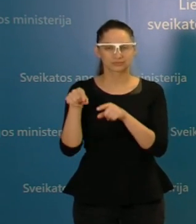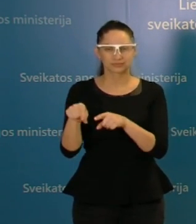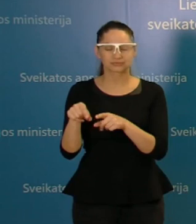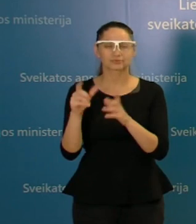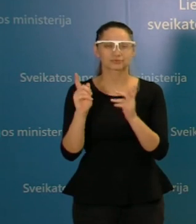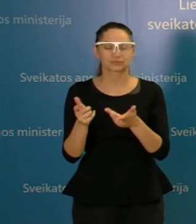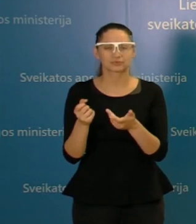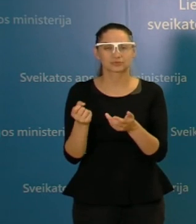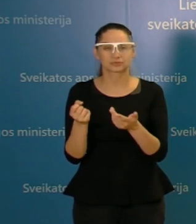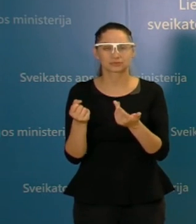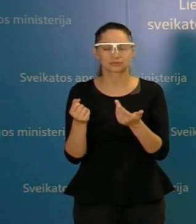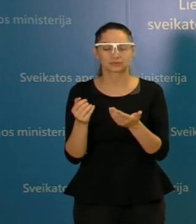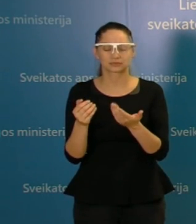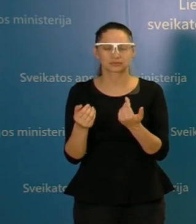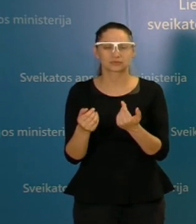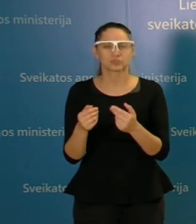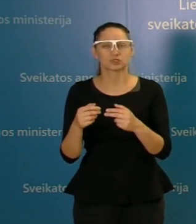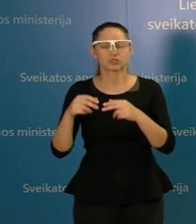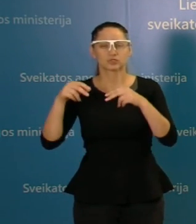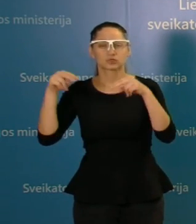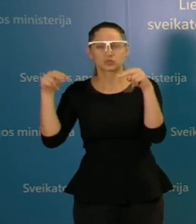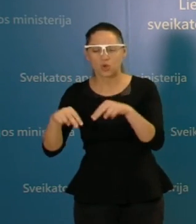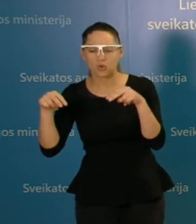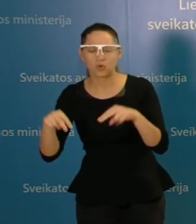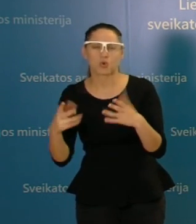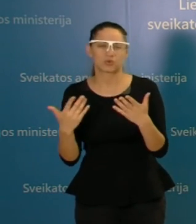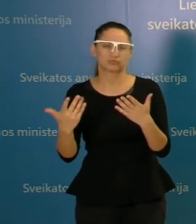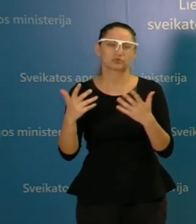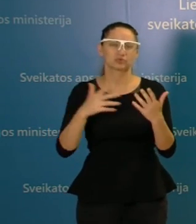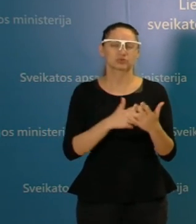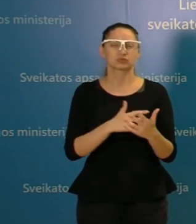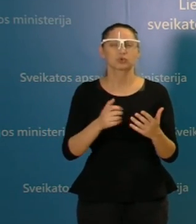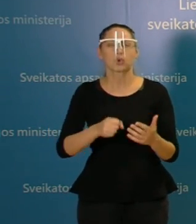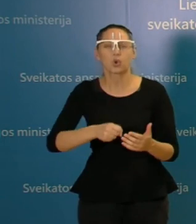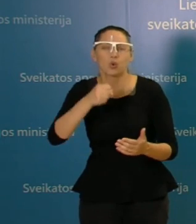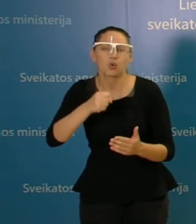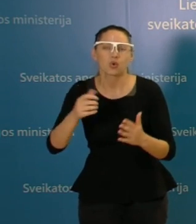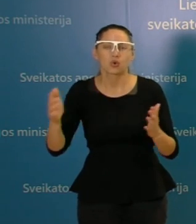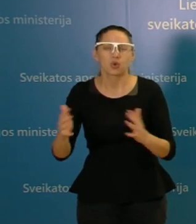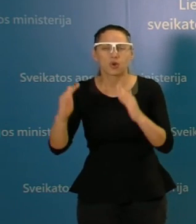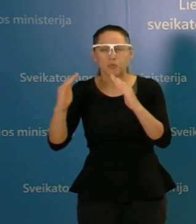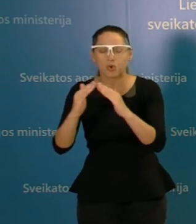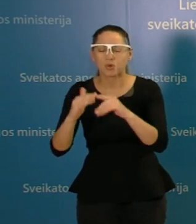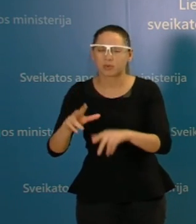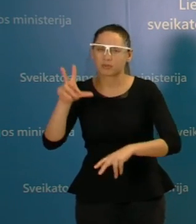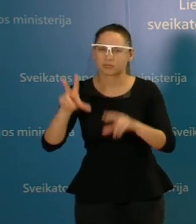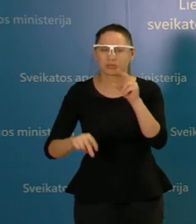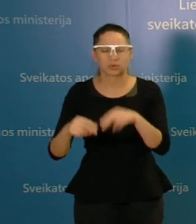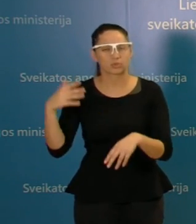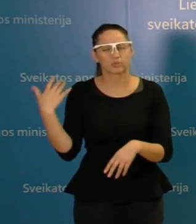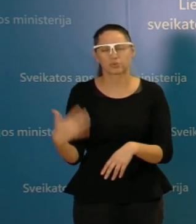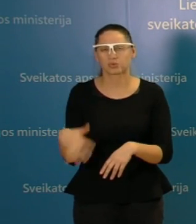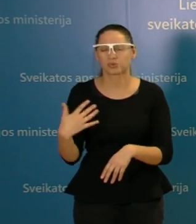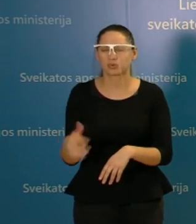slaugos socialinės globos namai, ten tikrai yra didžiausia rizika. Ir dėl tam